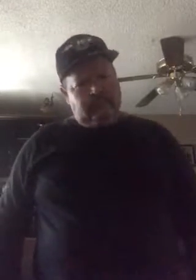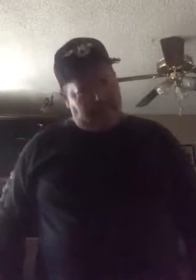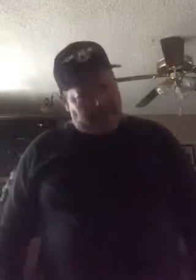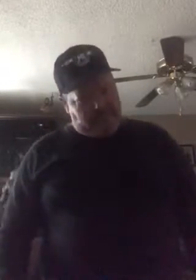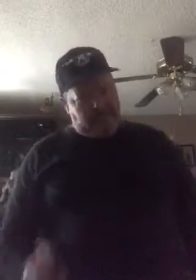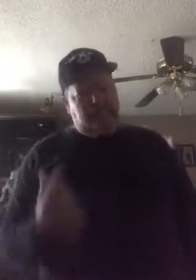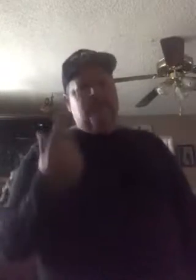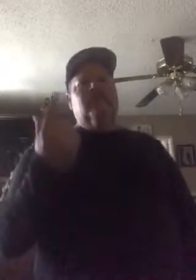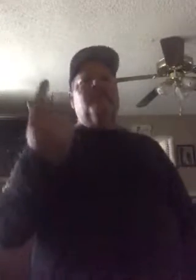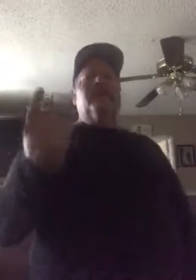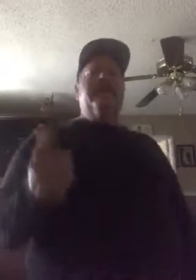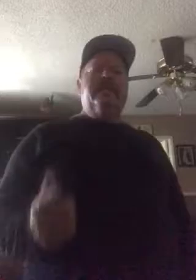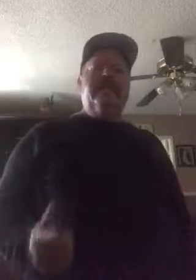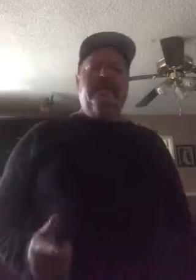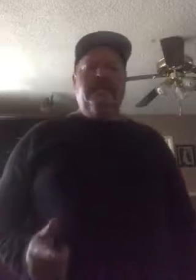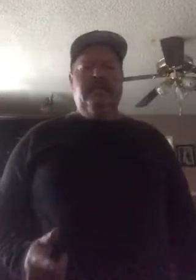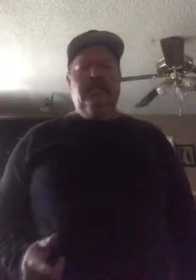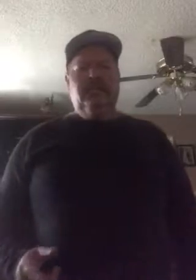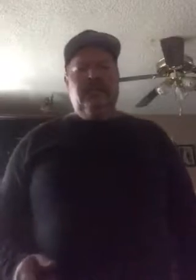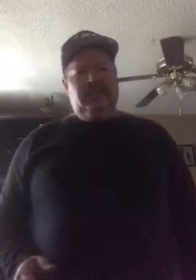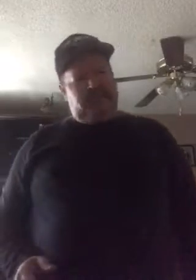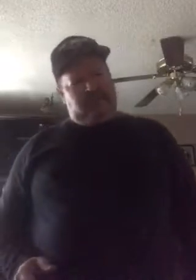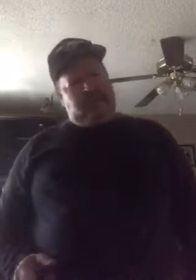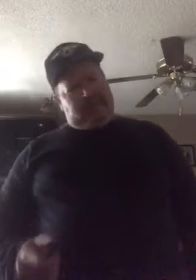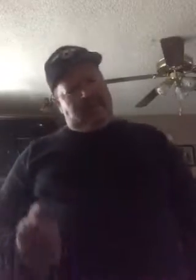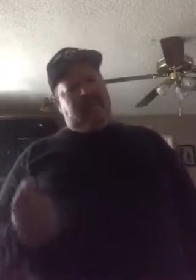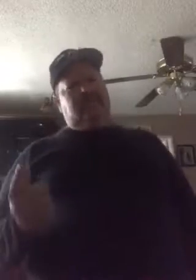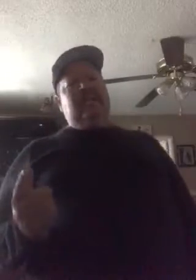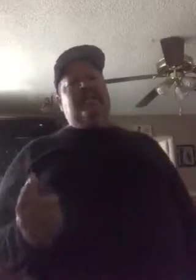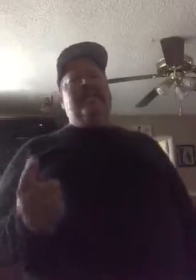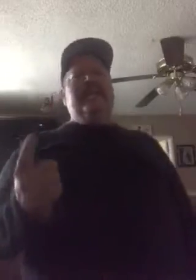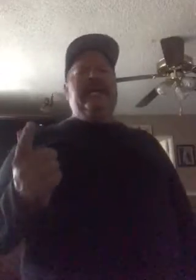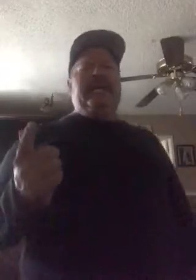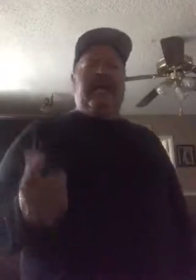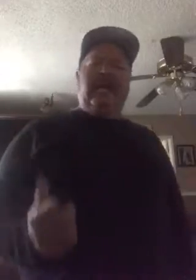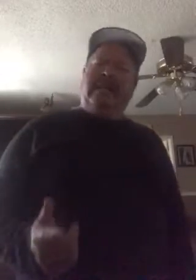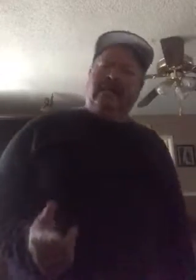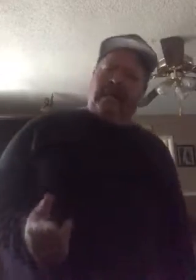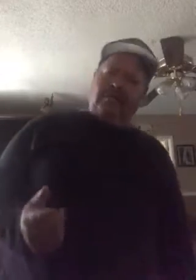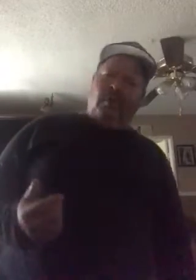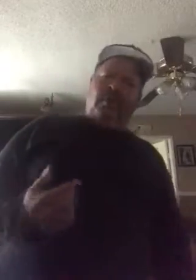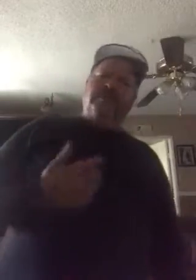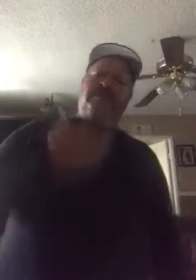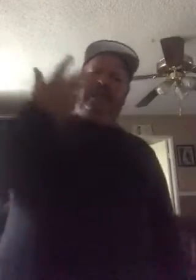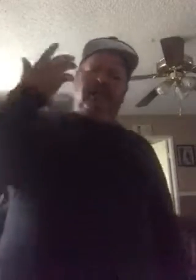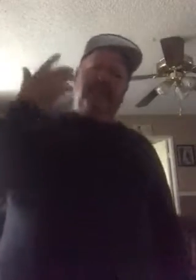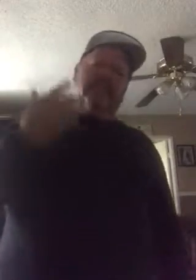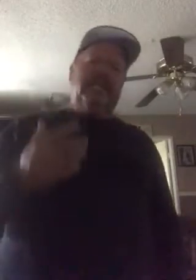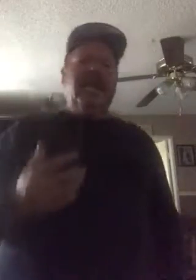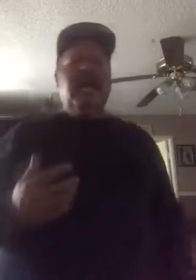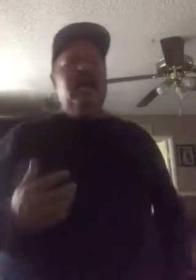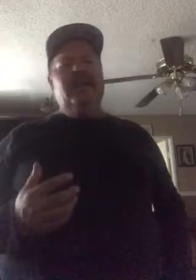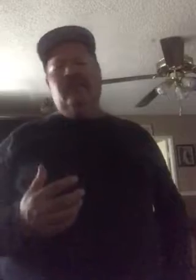Me enamoré de ti cuando creí que el corazón se había secado